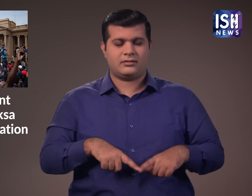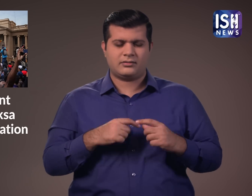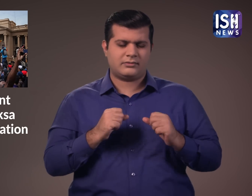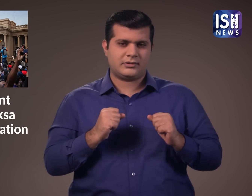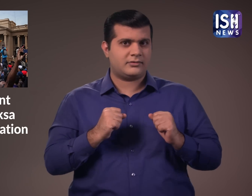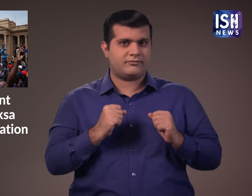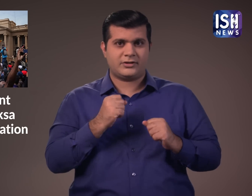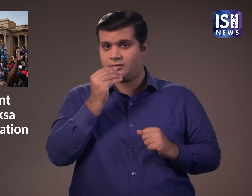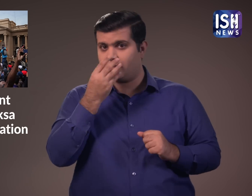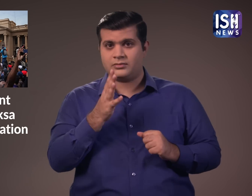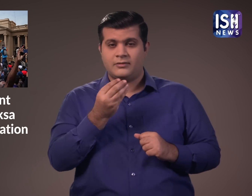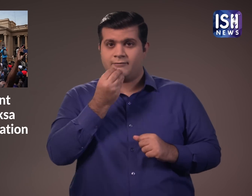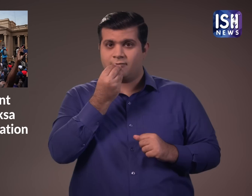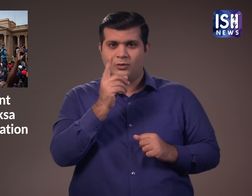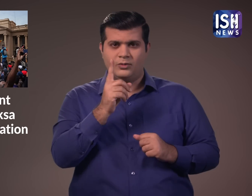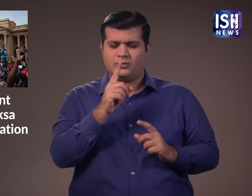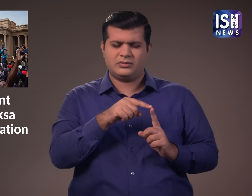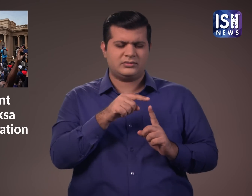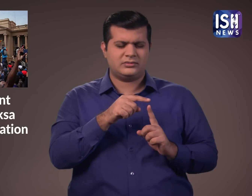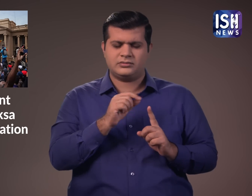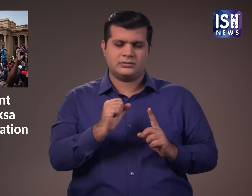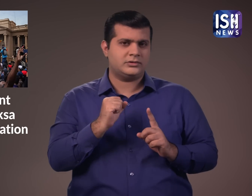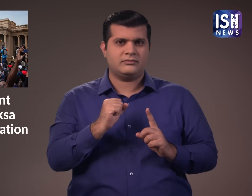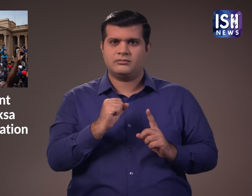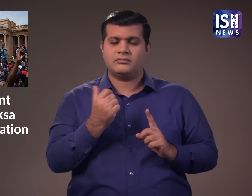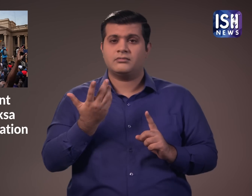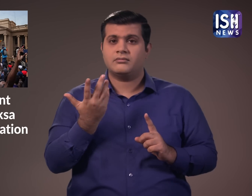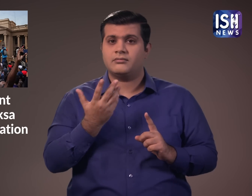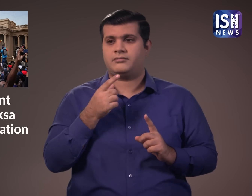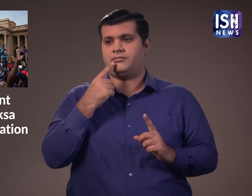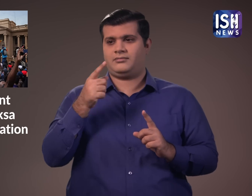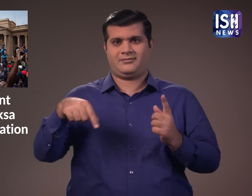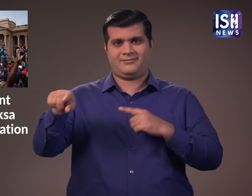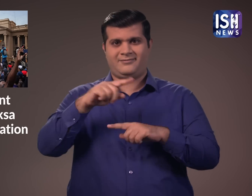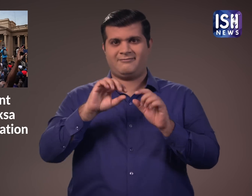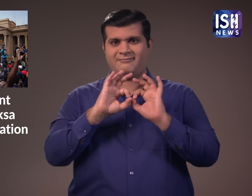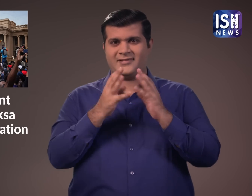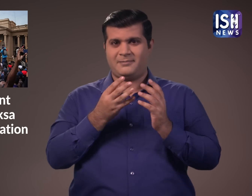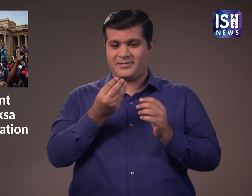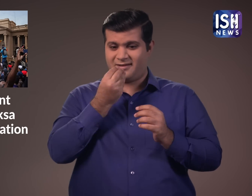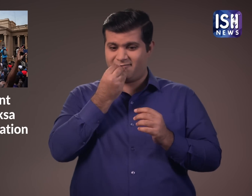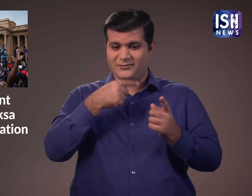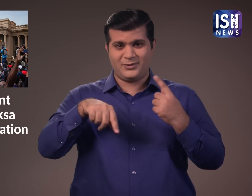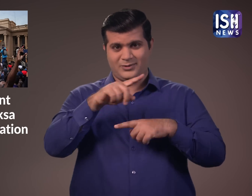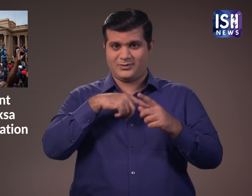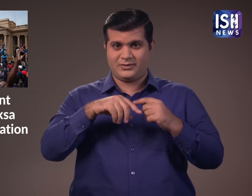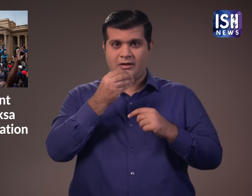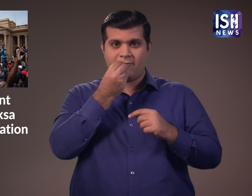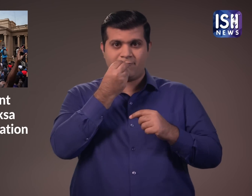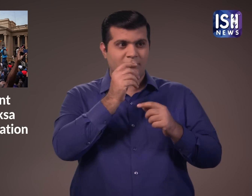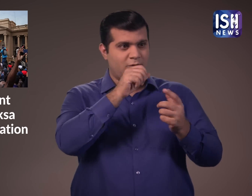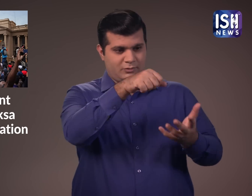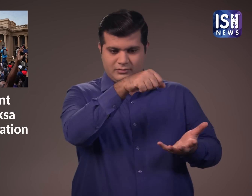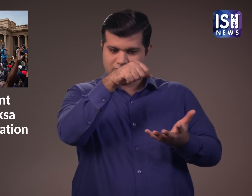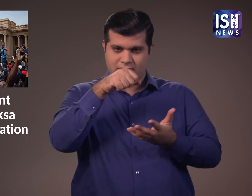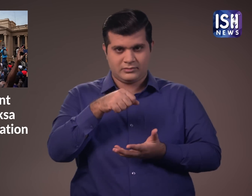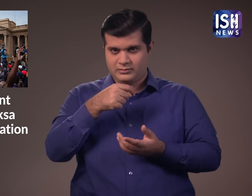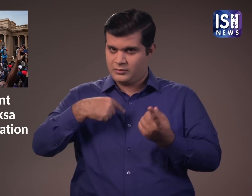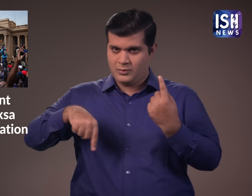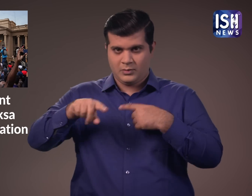रही है। वे अपने बच्चों को खिलाने की कोशिश करने के लिए एक दिन खाना खा रहे हैं,